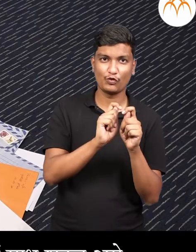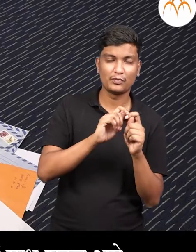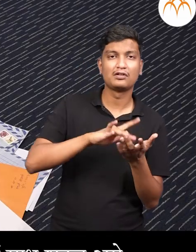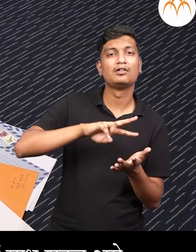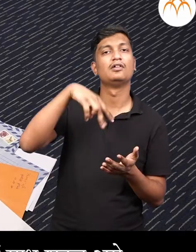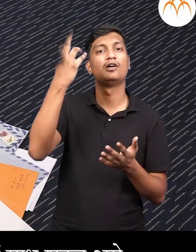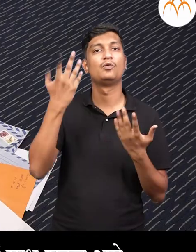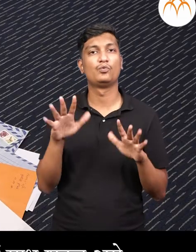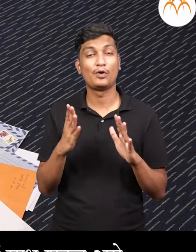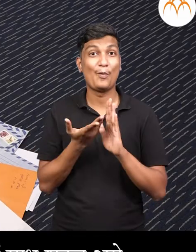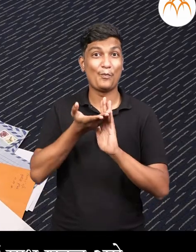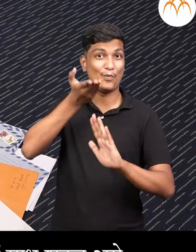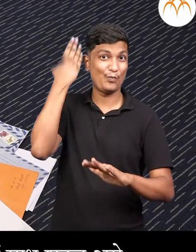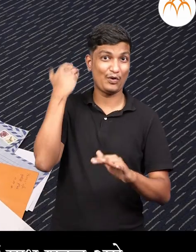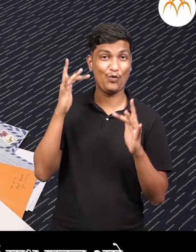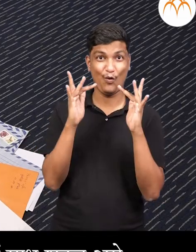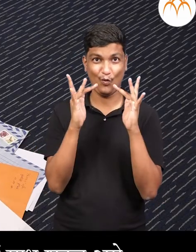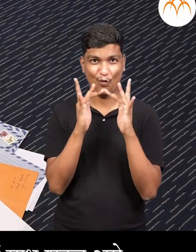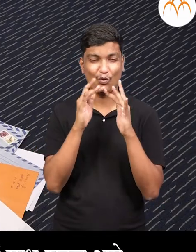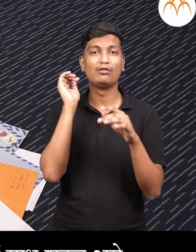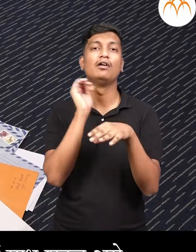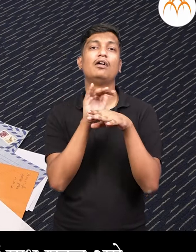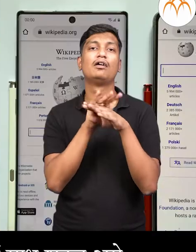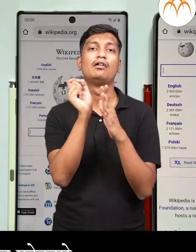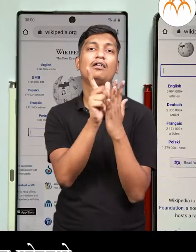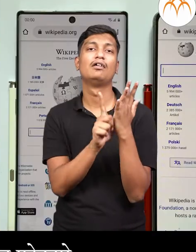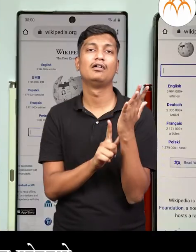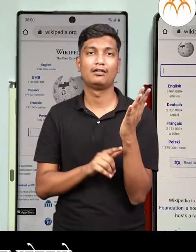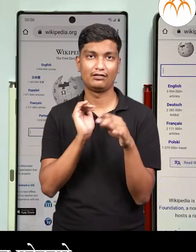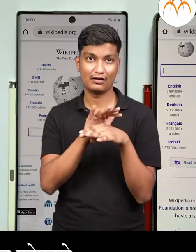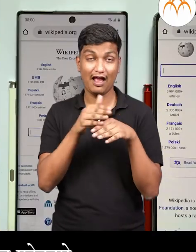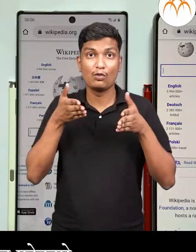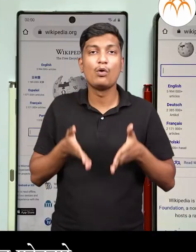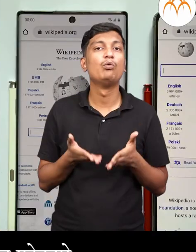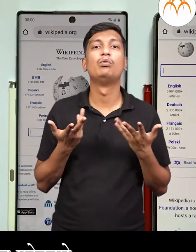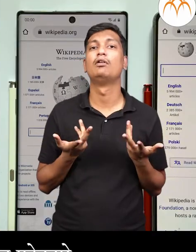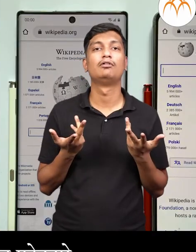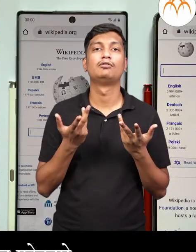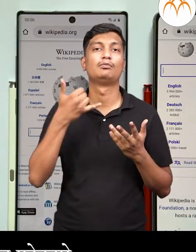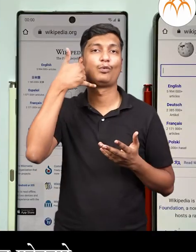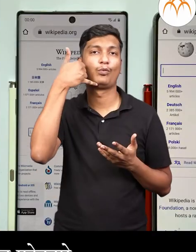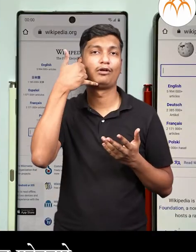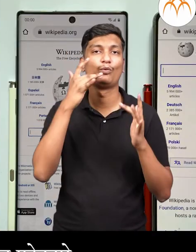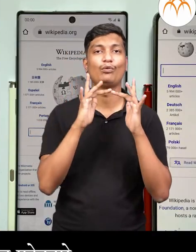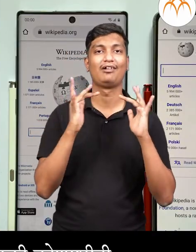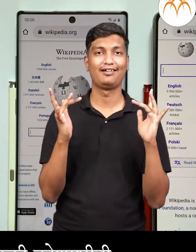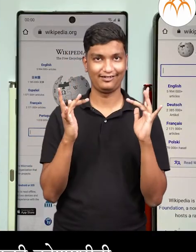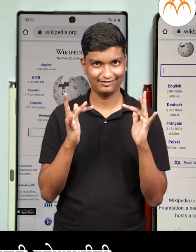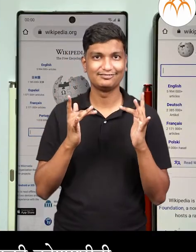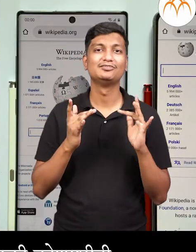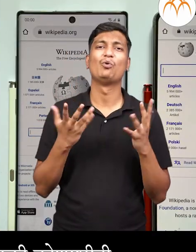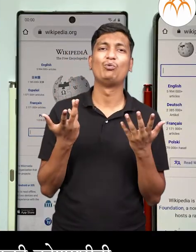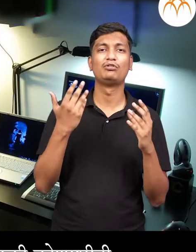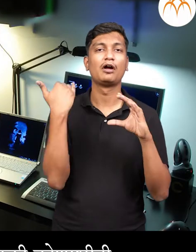पुर्वी तो फक्त पत्र पठ्वून संपर्क साधू शकत असे आता दूरद्वनी वारे मोबाईल फोन द्वारे कि